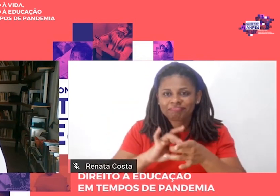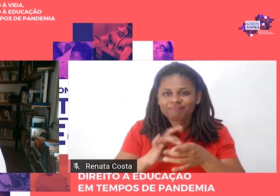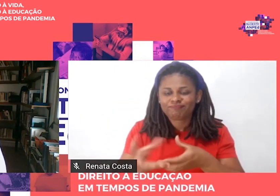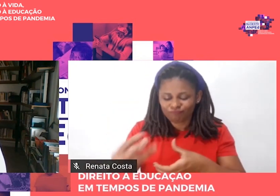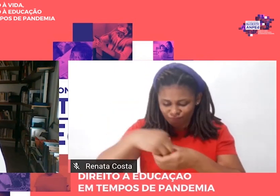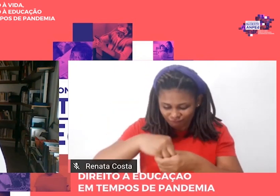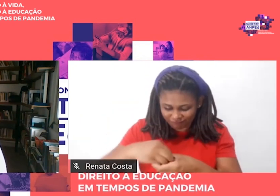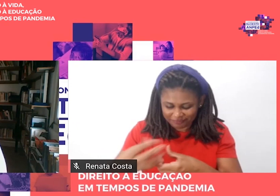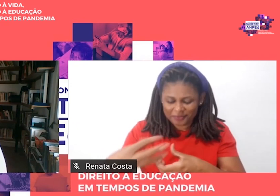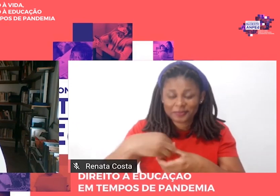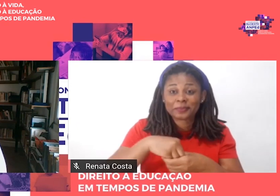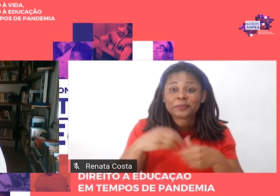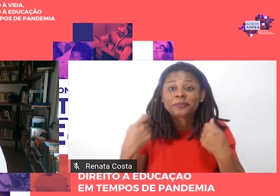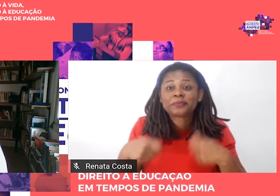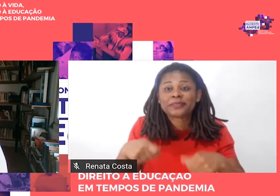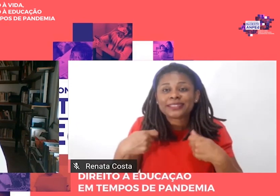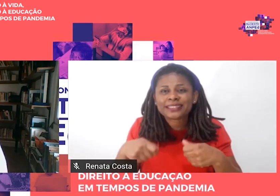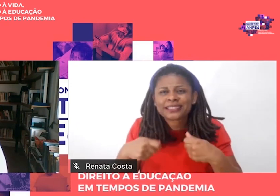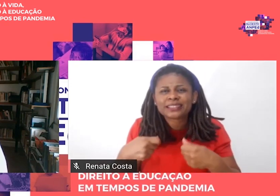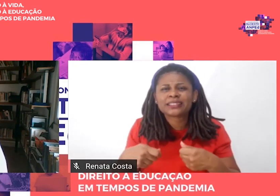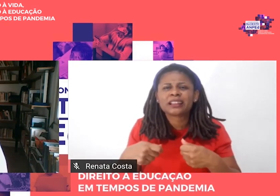maiores revisões